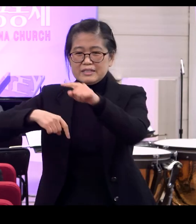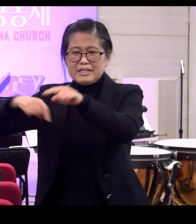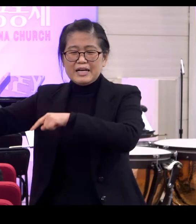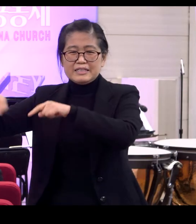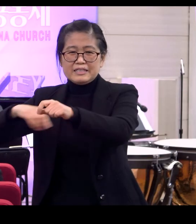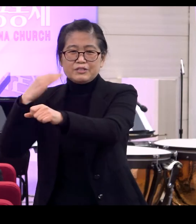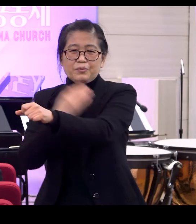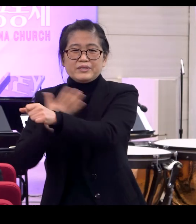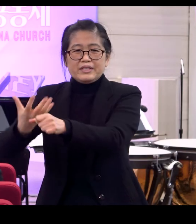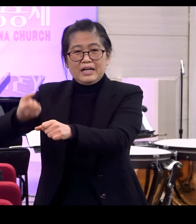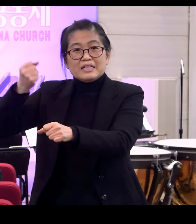권세를 갖거든요